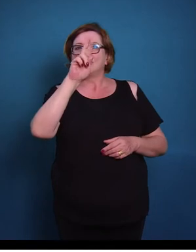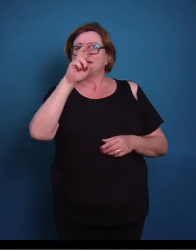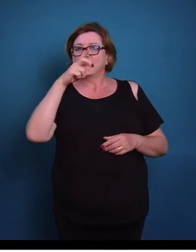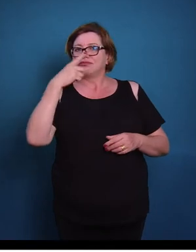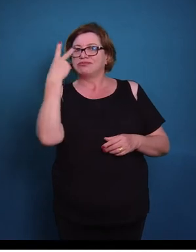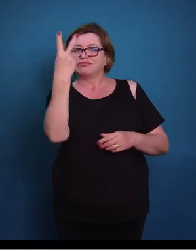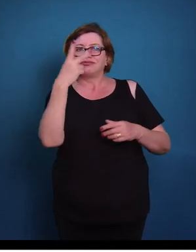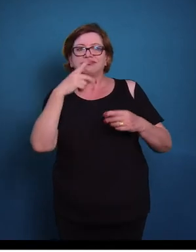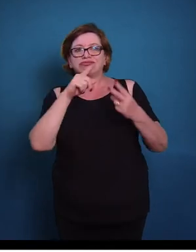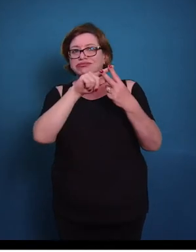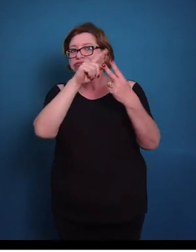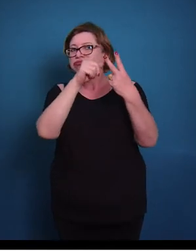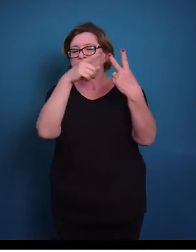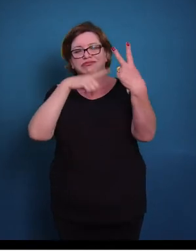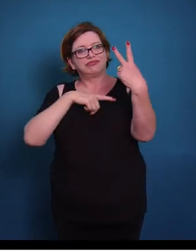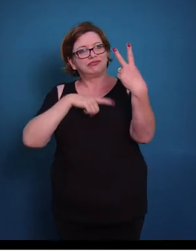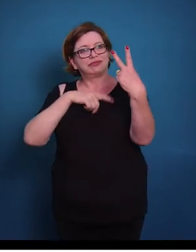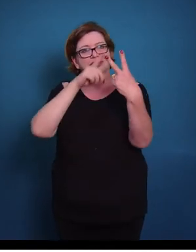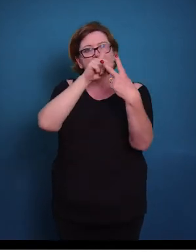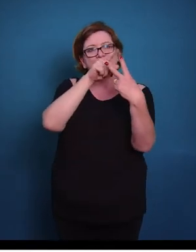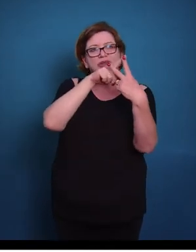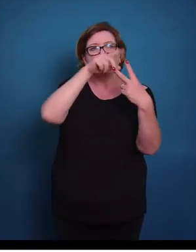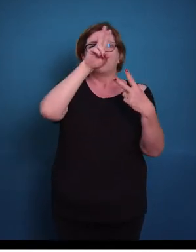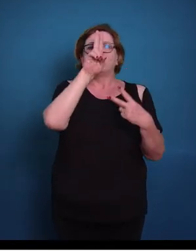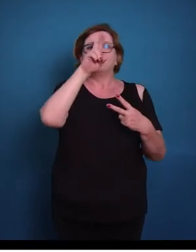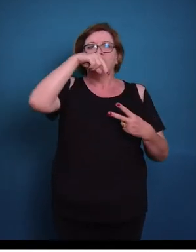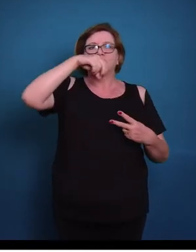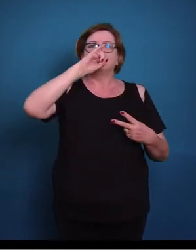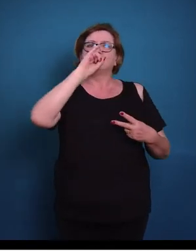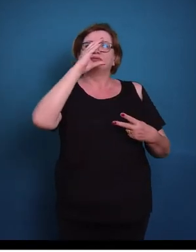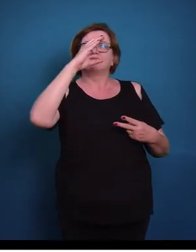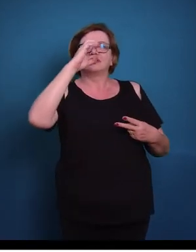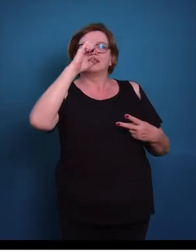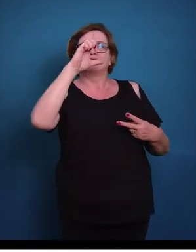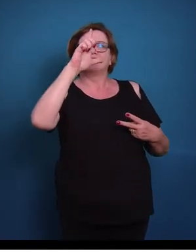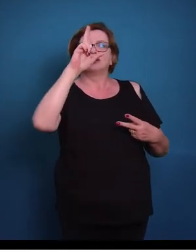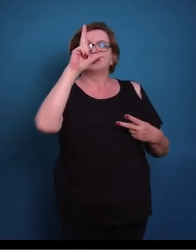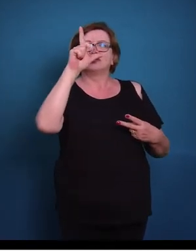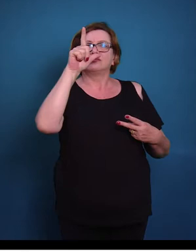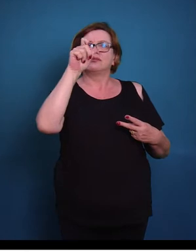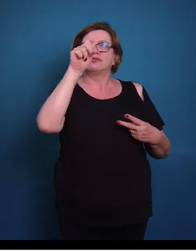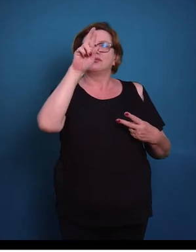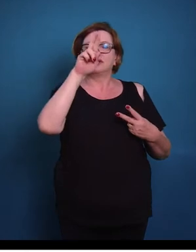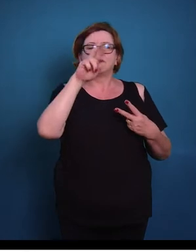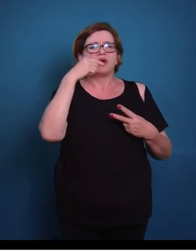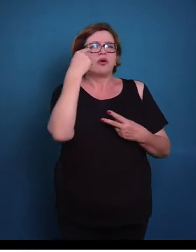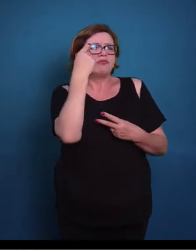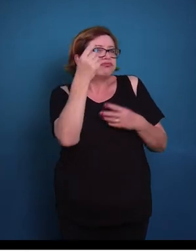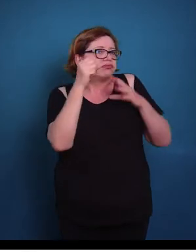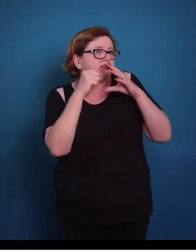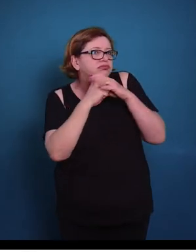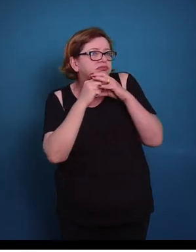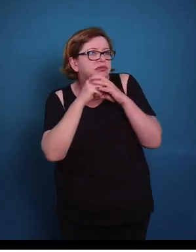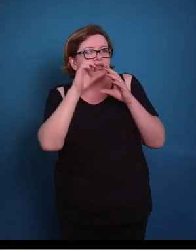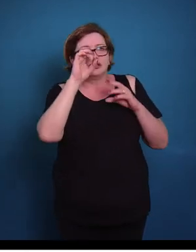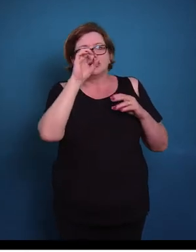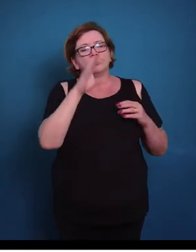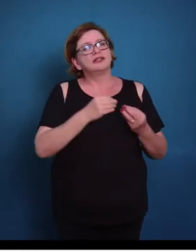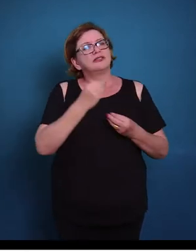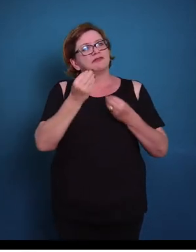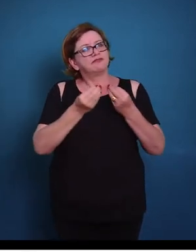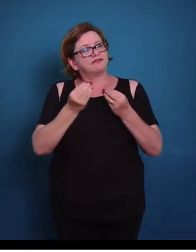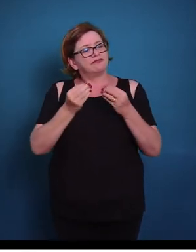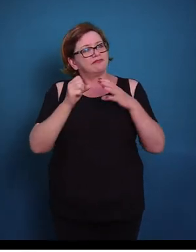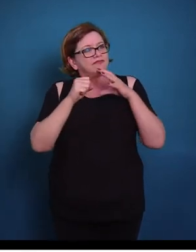do epitélio unicelular, ele vai ser constituído de uma única célula. Então nesse caso,